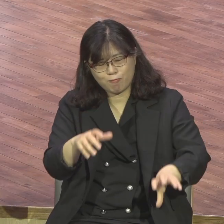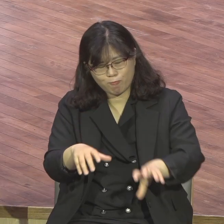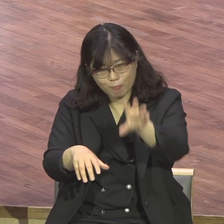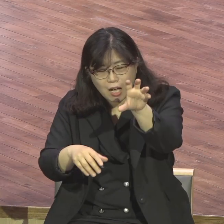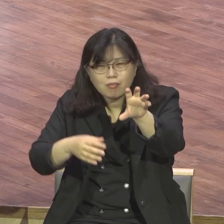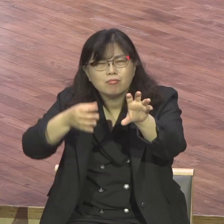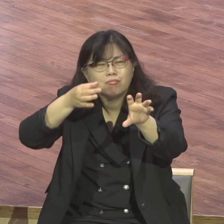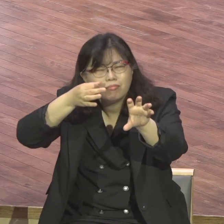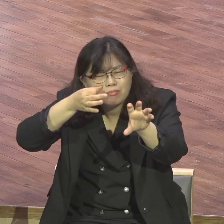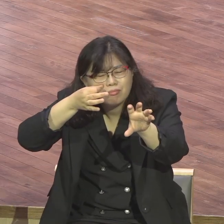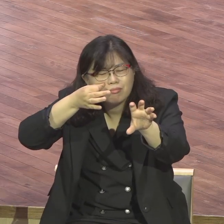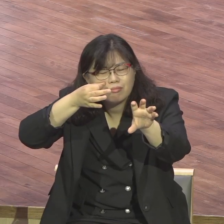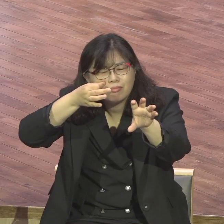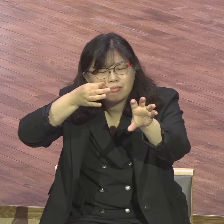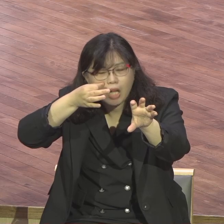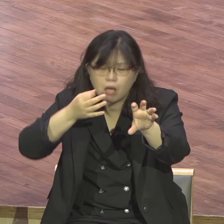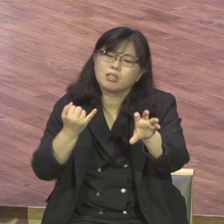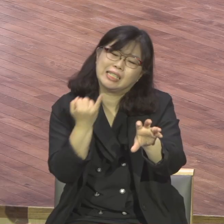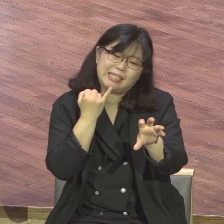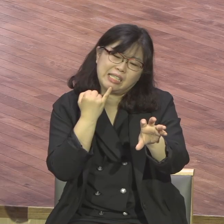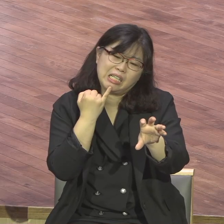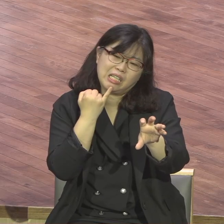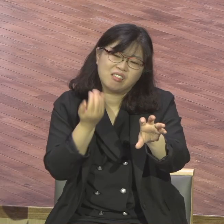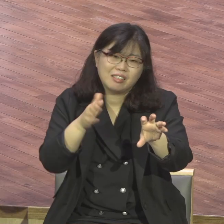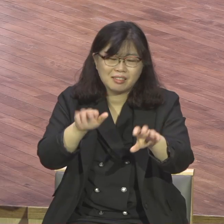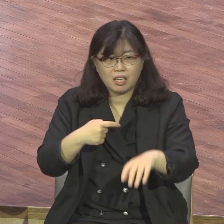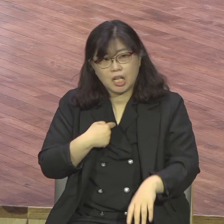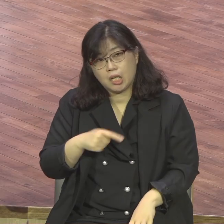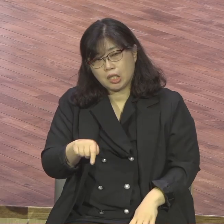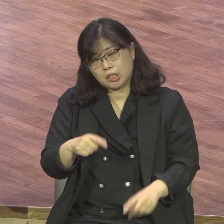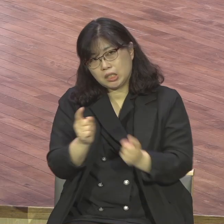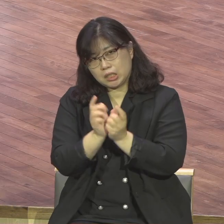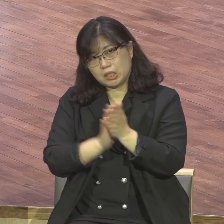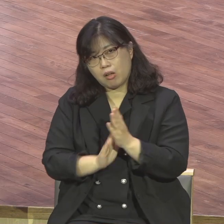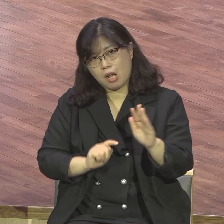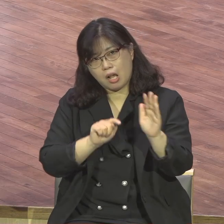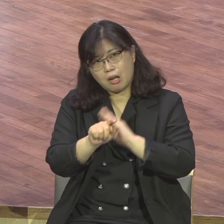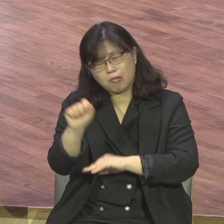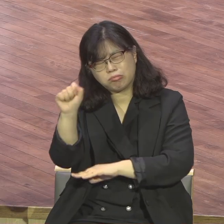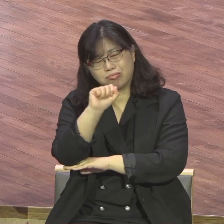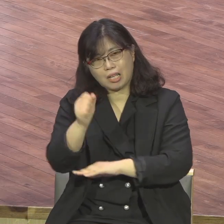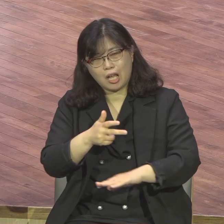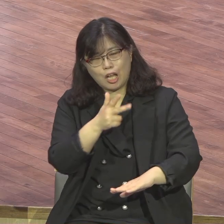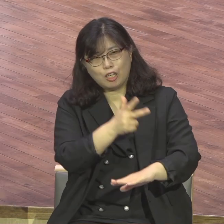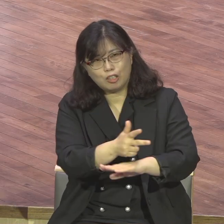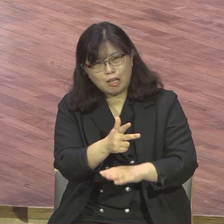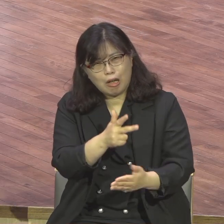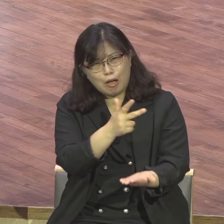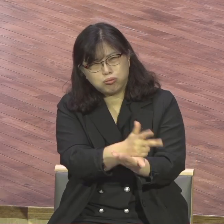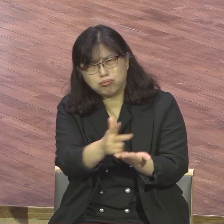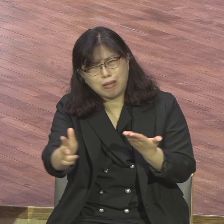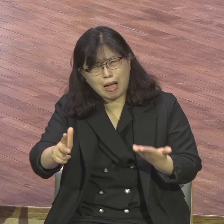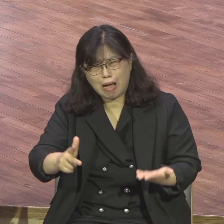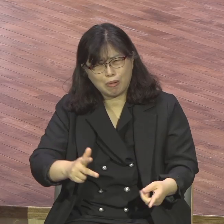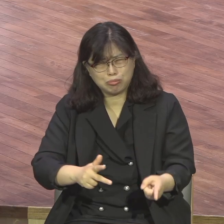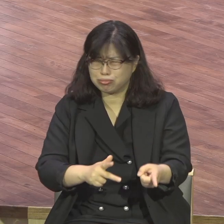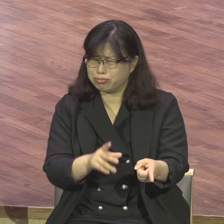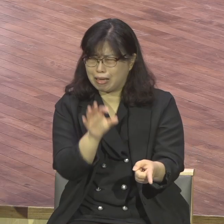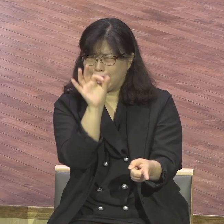마주차하기 귀찮고 시간도 걸려 짜증나고 또 뭐 사람마다 귀찮고 자 그래서